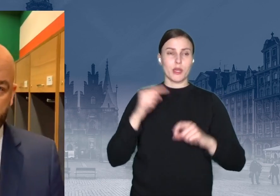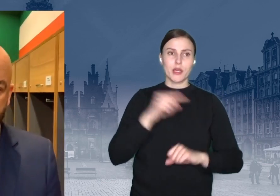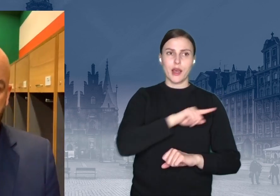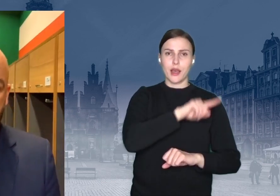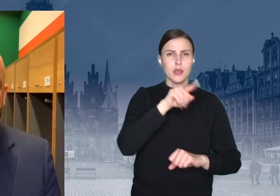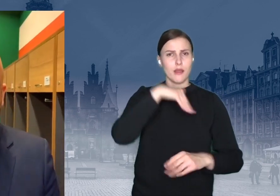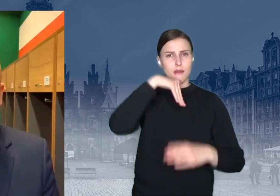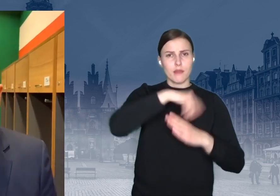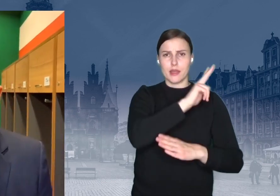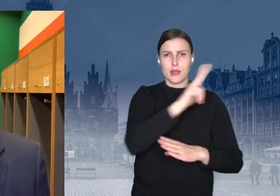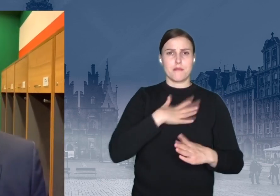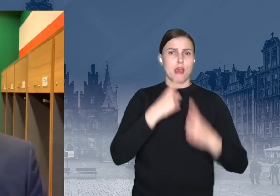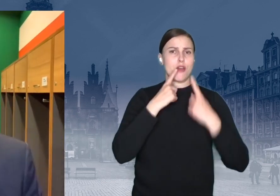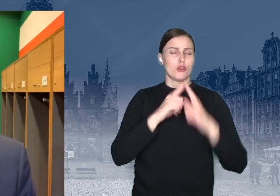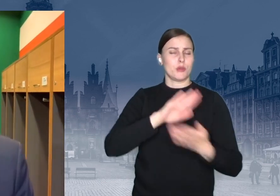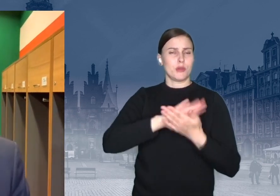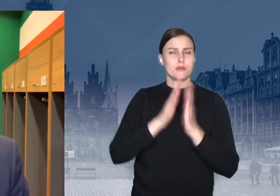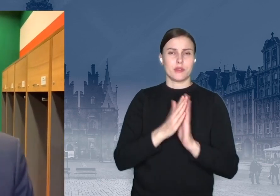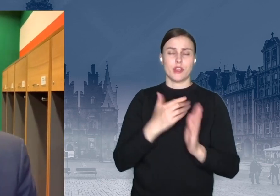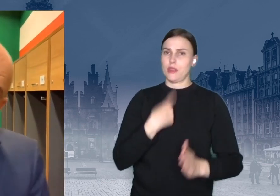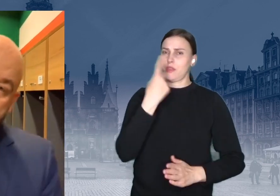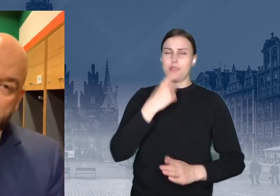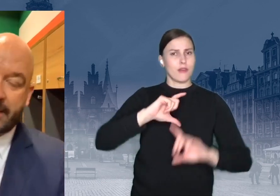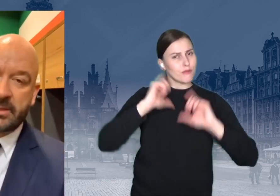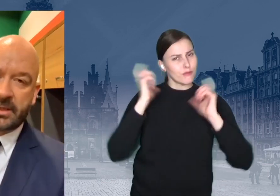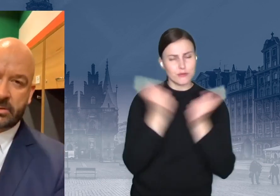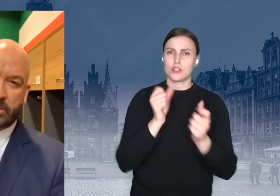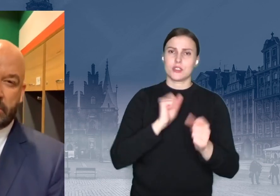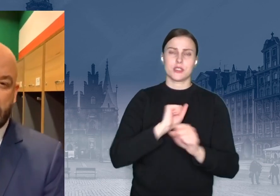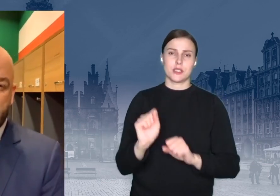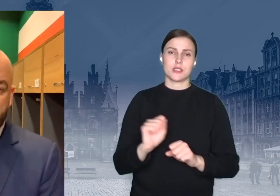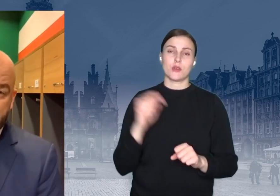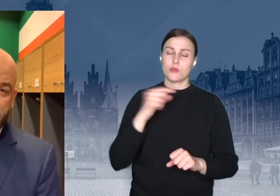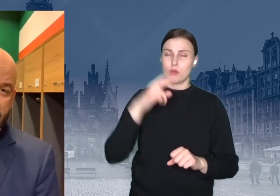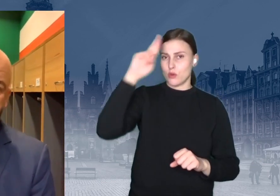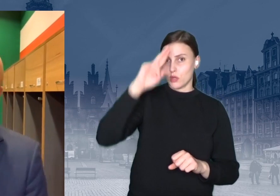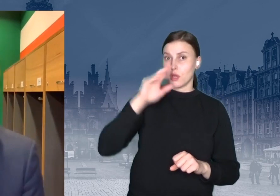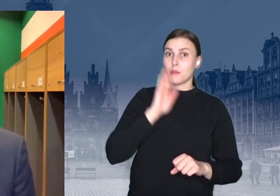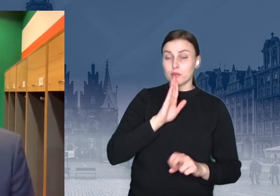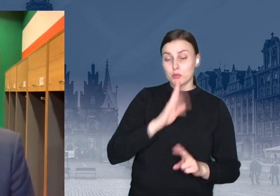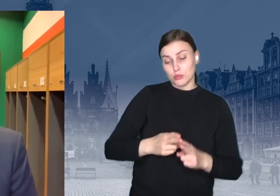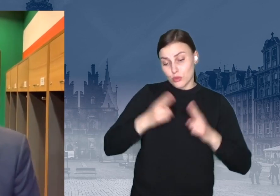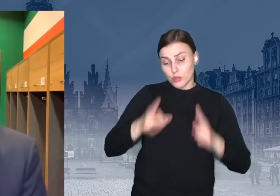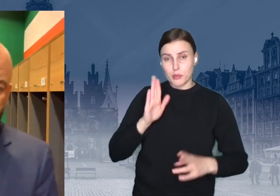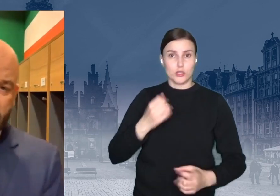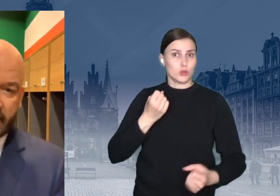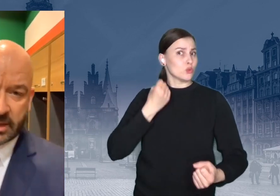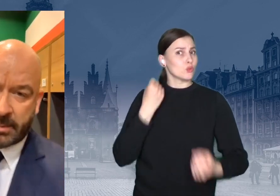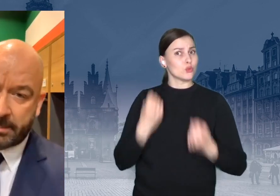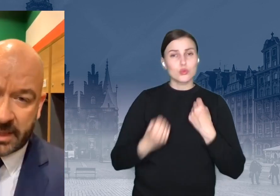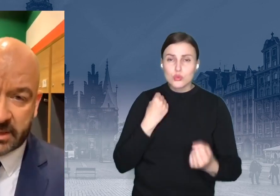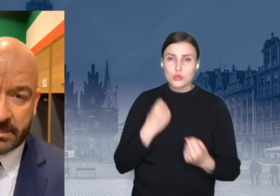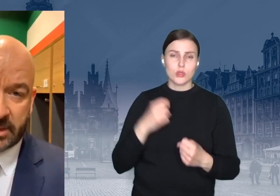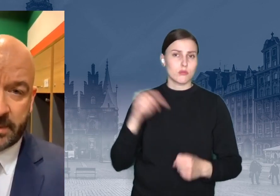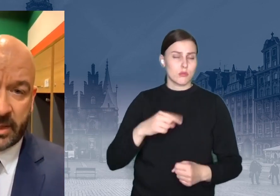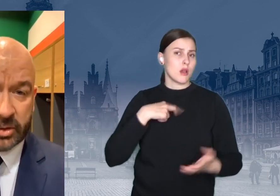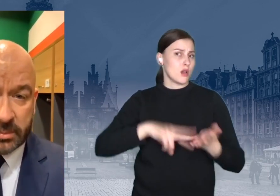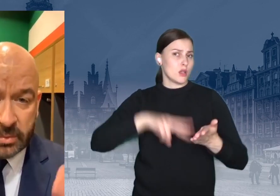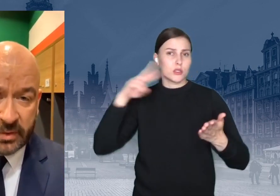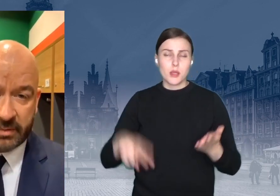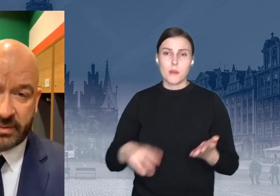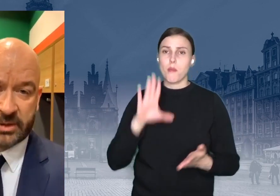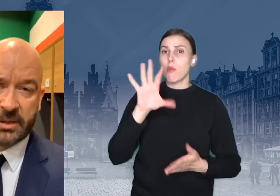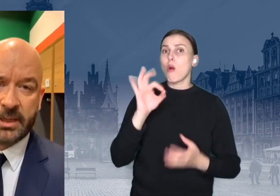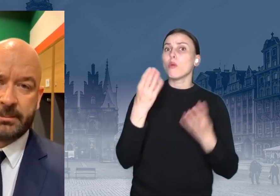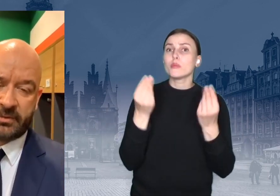czyli powinniśmy rozumieć, że być może przed nami czas trudny, czas, kiedy będzie czas pewnych rzeczy zrezygnować, bo pieniędzy będzie mniej, o tym mówiłem właśnie